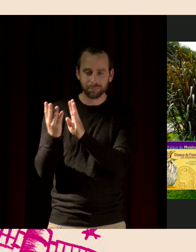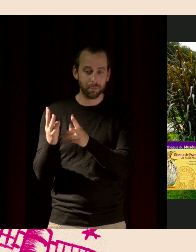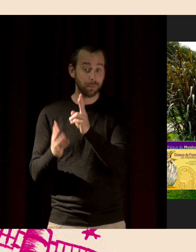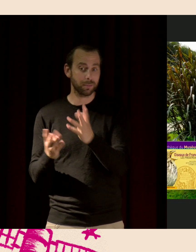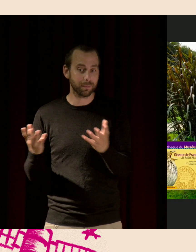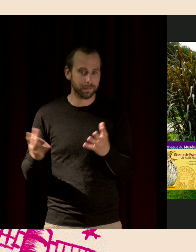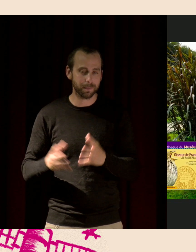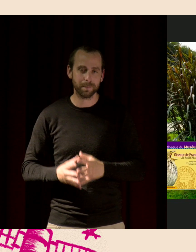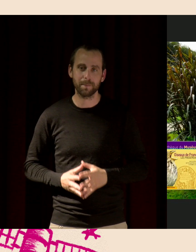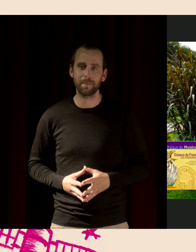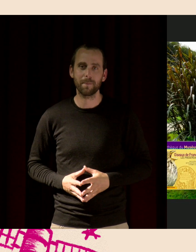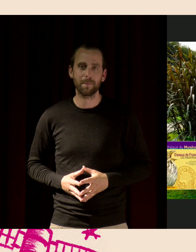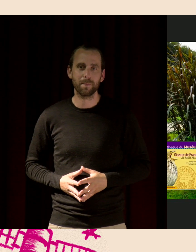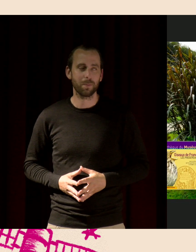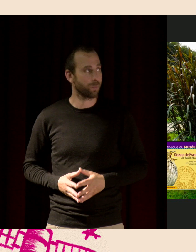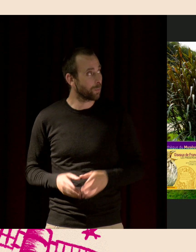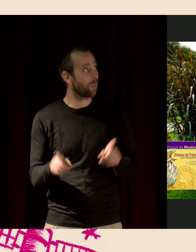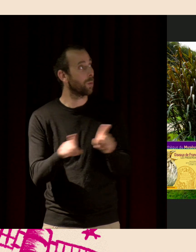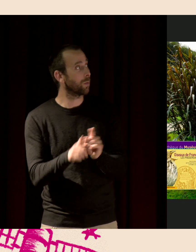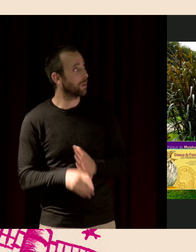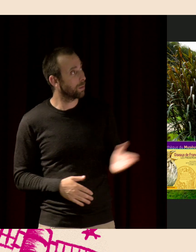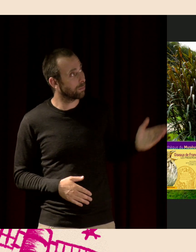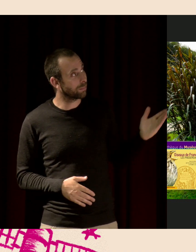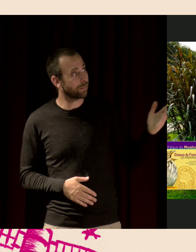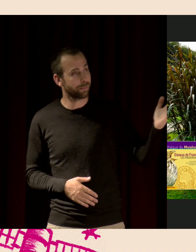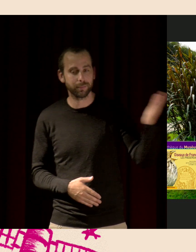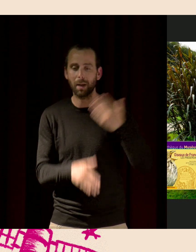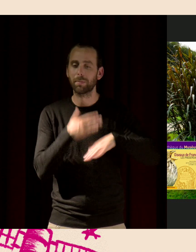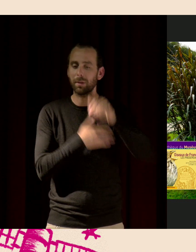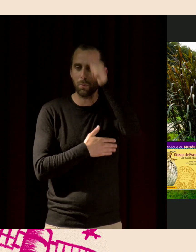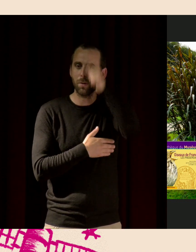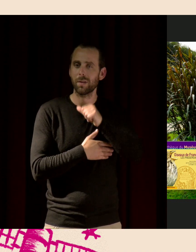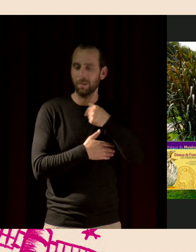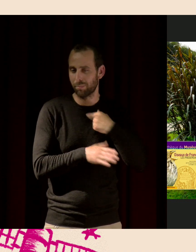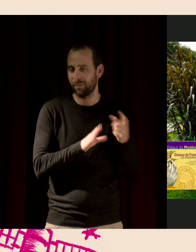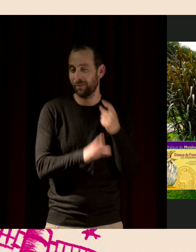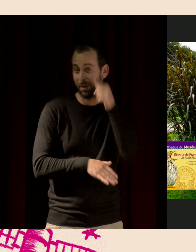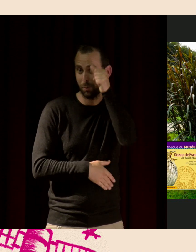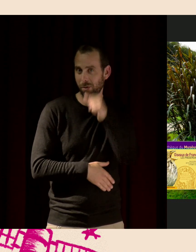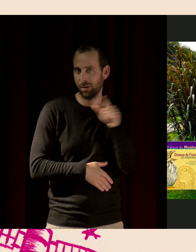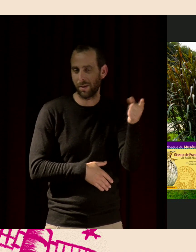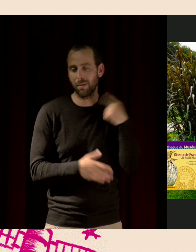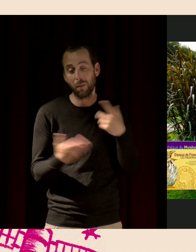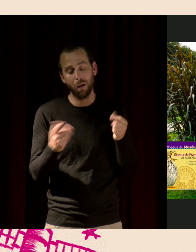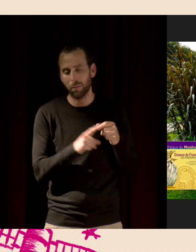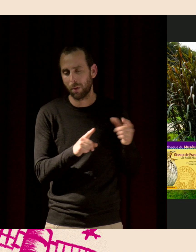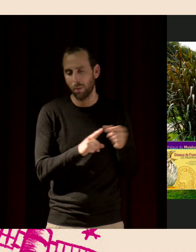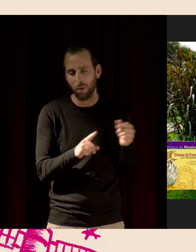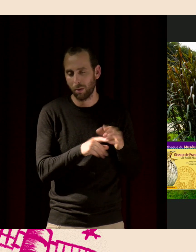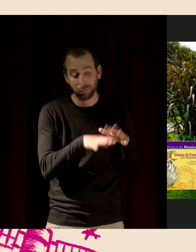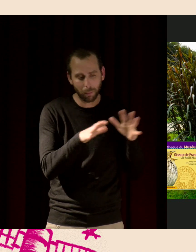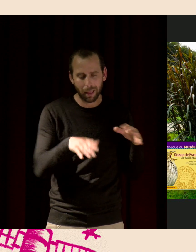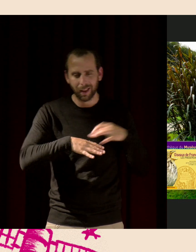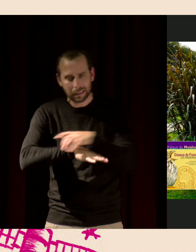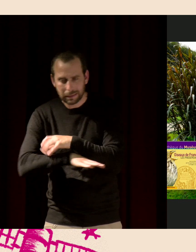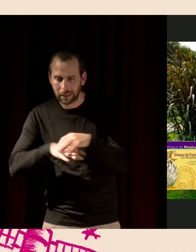Alors, on a aussi cette collection au muséum. Je viens du muséum. Vous savez, on a un immense herbier, une immense collection d'insectes,